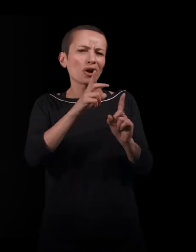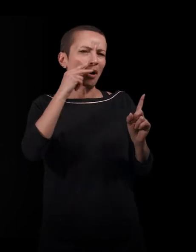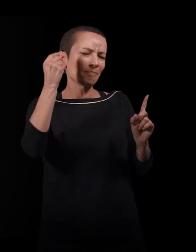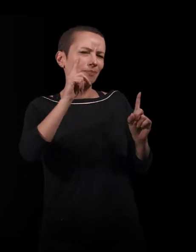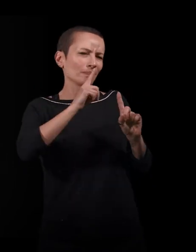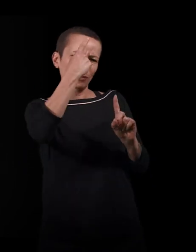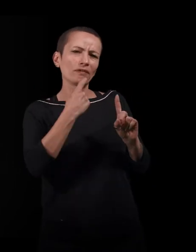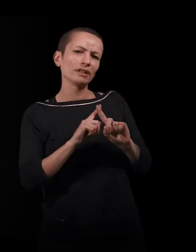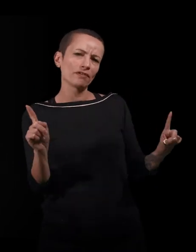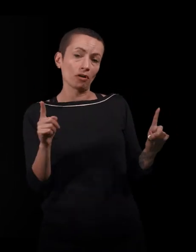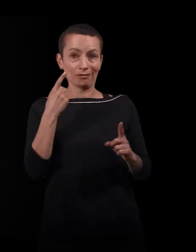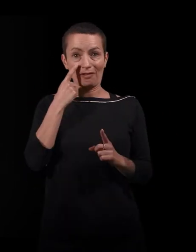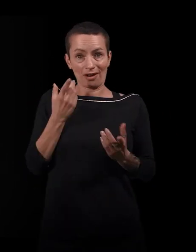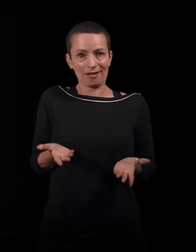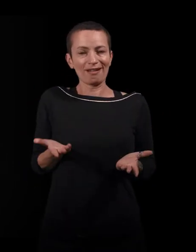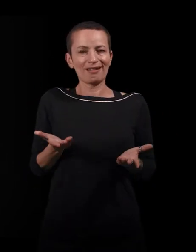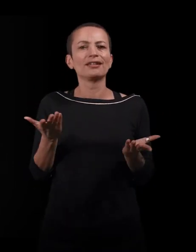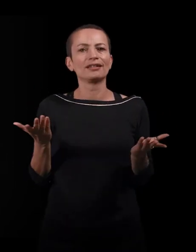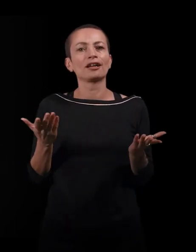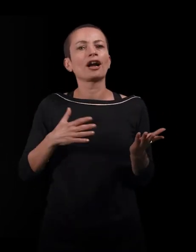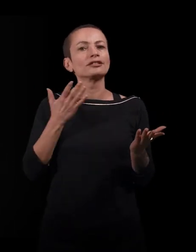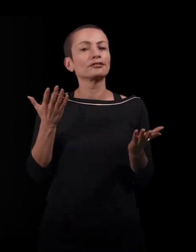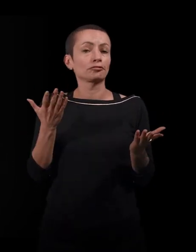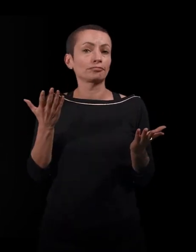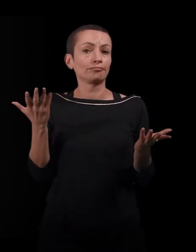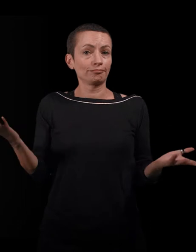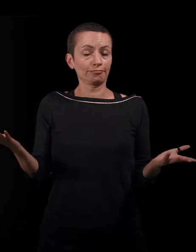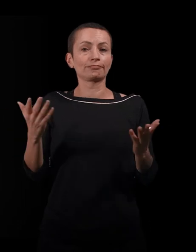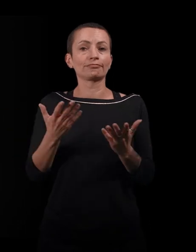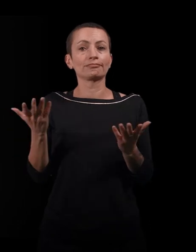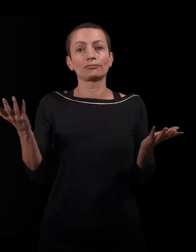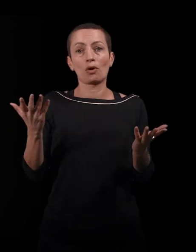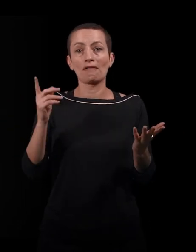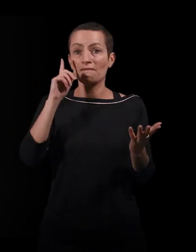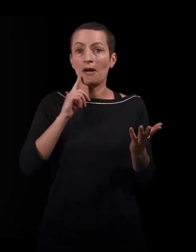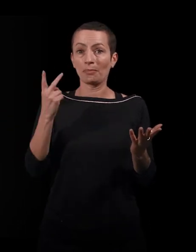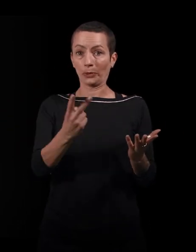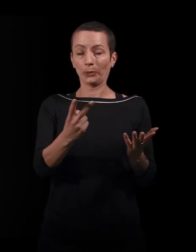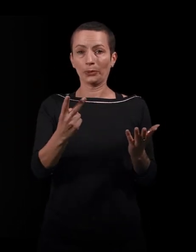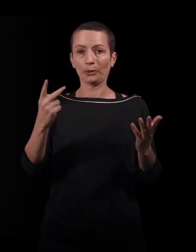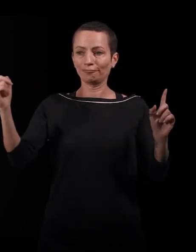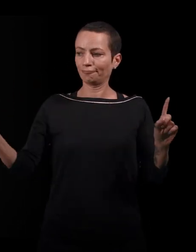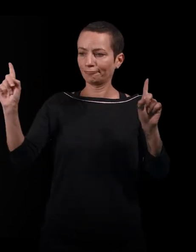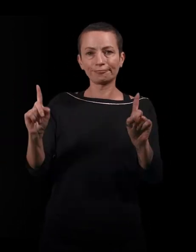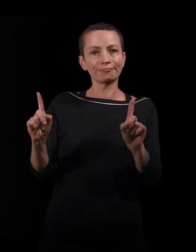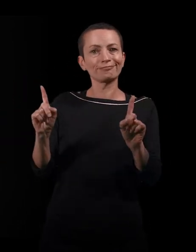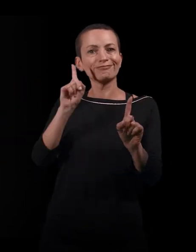hommes. C'est ce que nous allons voir aujourd'hui à travers la rencontre entre deux autrices